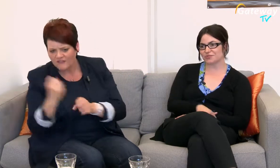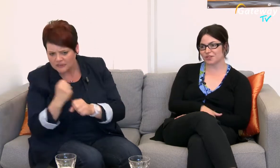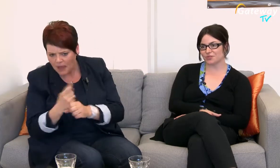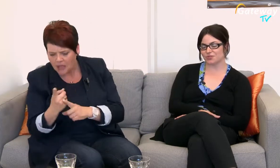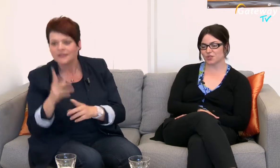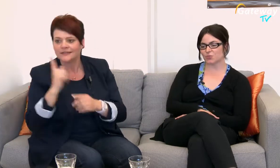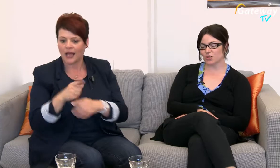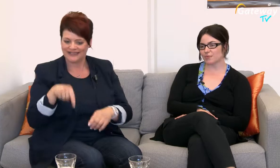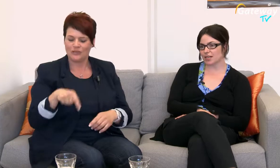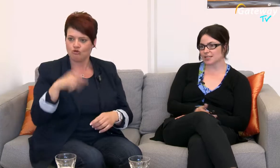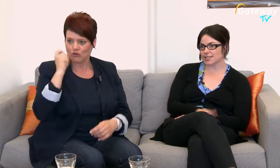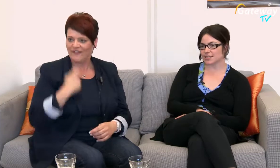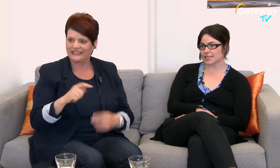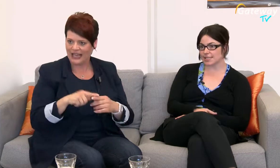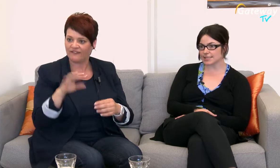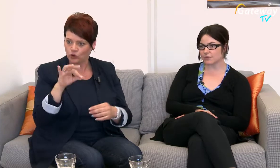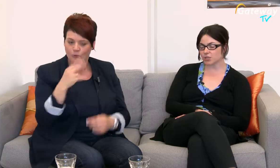von der Uni Würzburg, habe dann halt gesehen, dass es KISS gibt